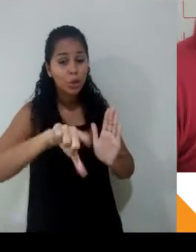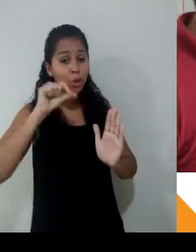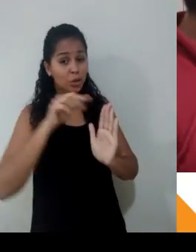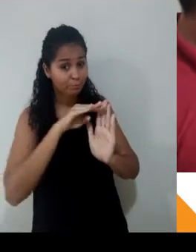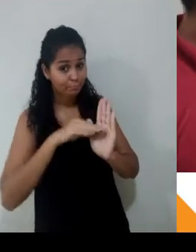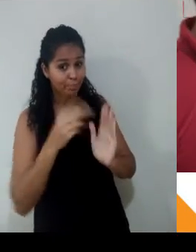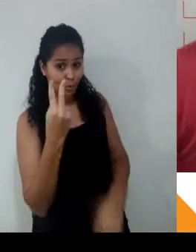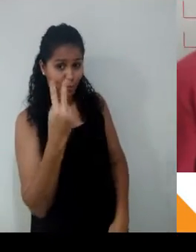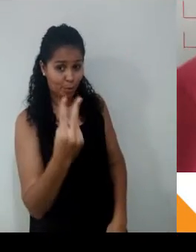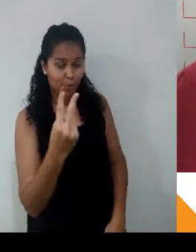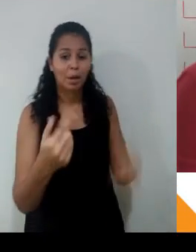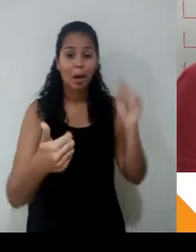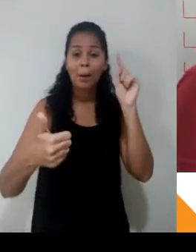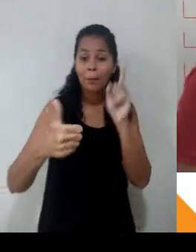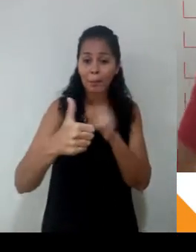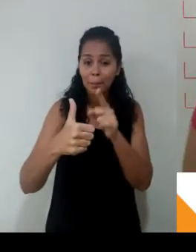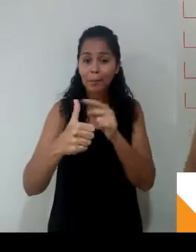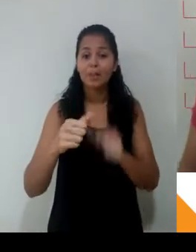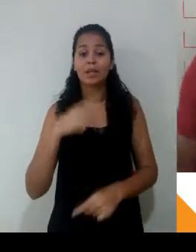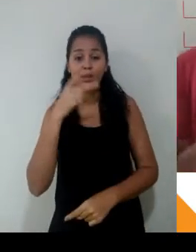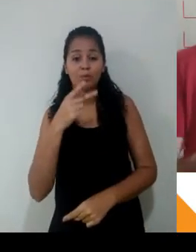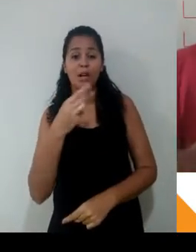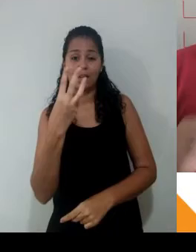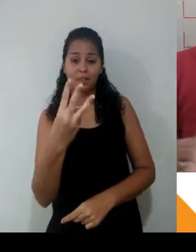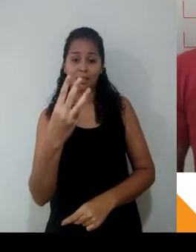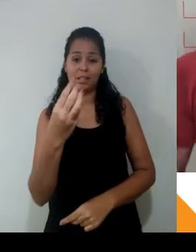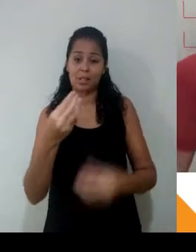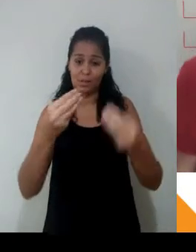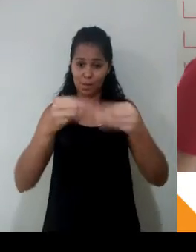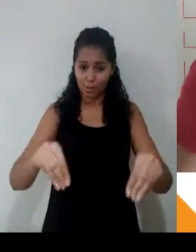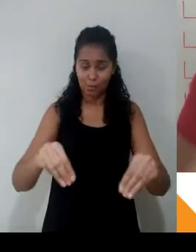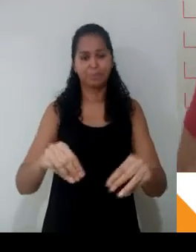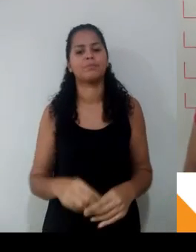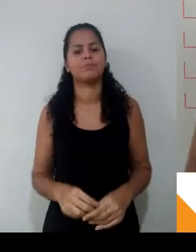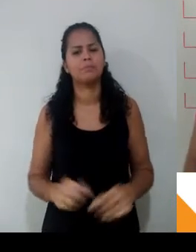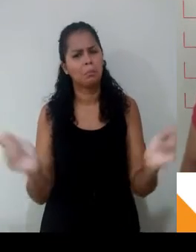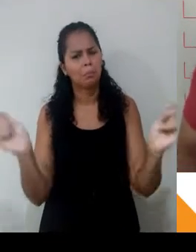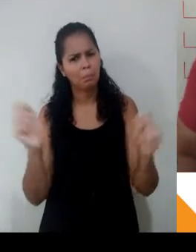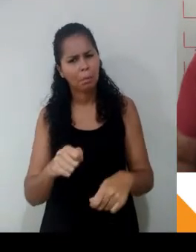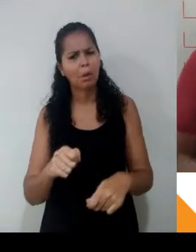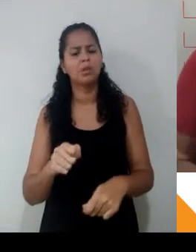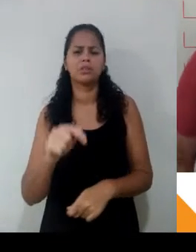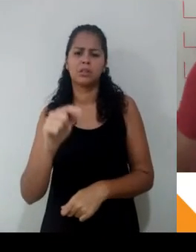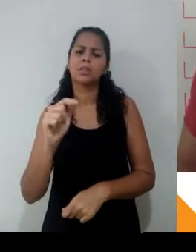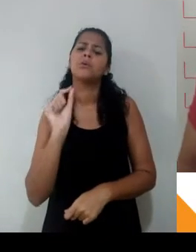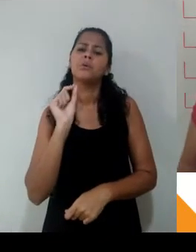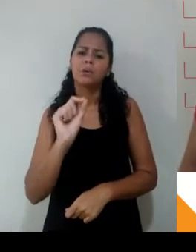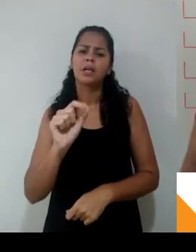O primeiro ingrediente, ela diz três ovos. Maravilha! Pode ser considerado uma grandeza? Pode. Eu quantifiquei o número de